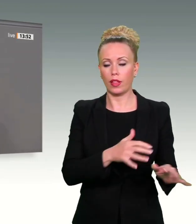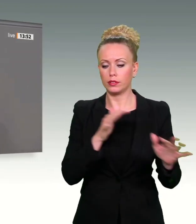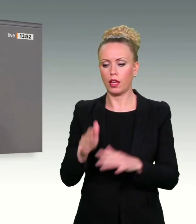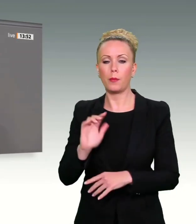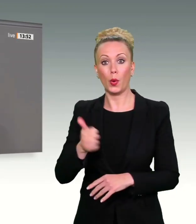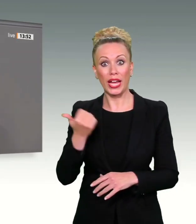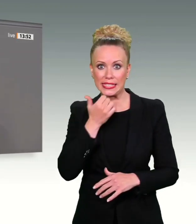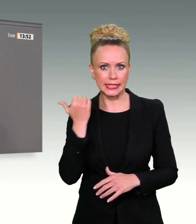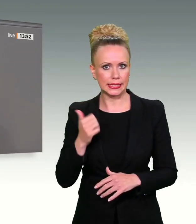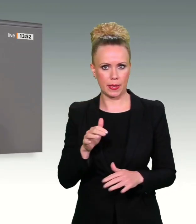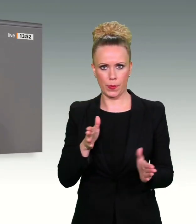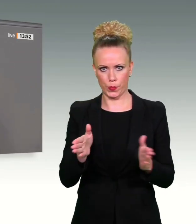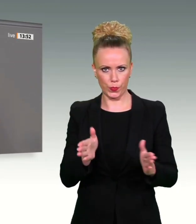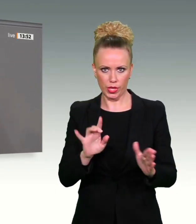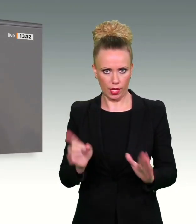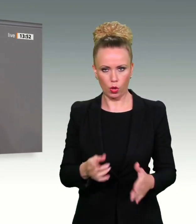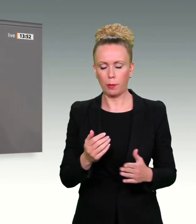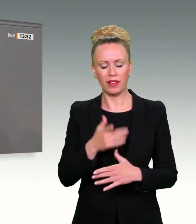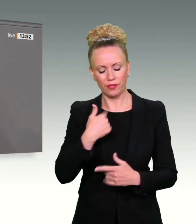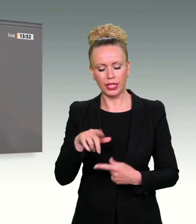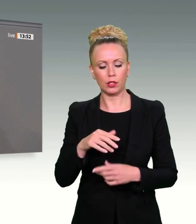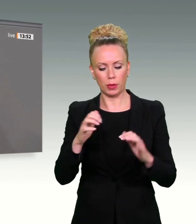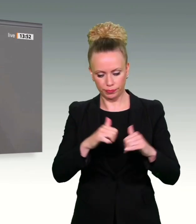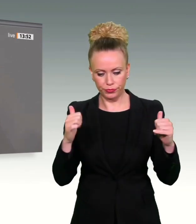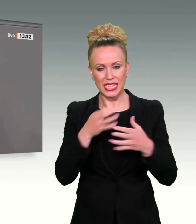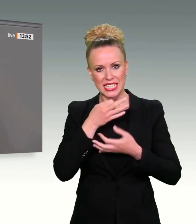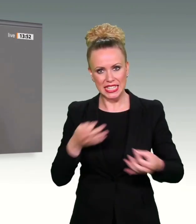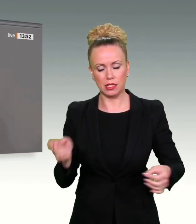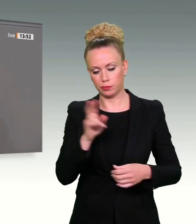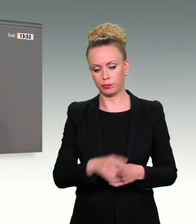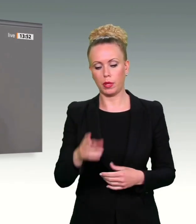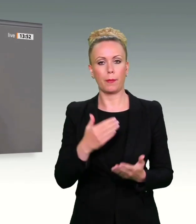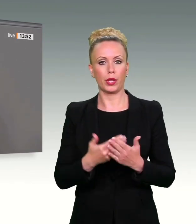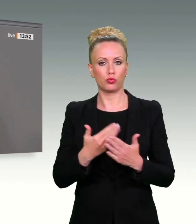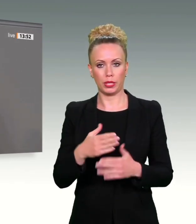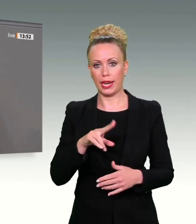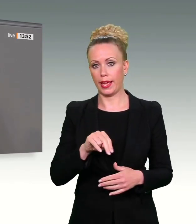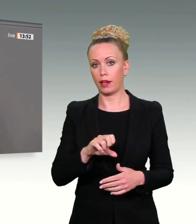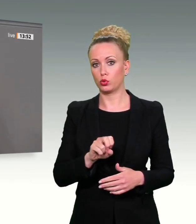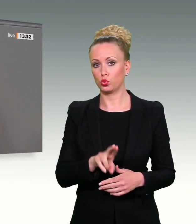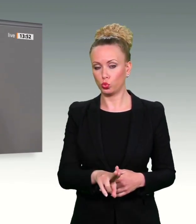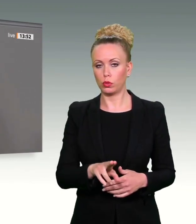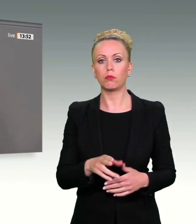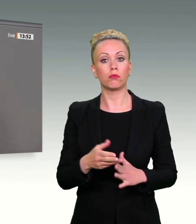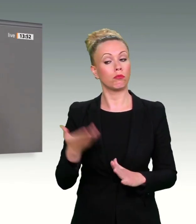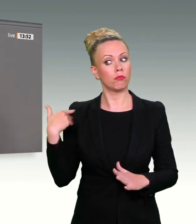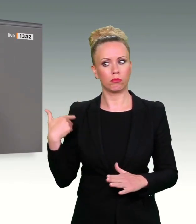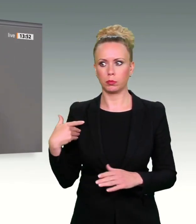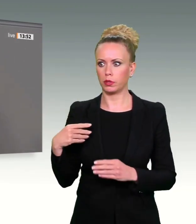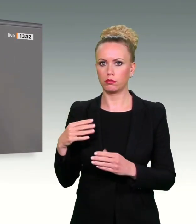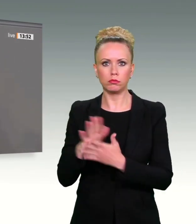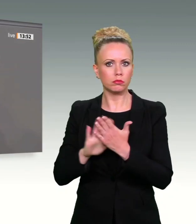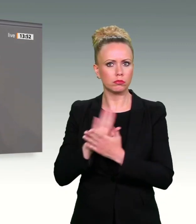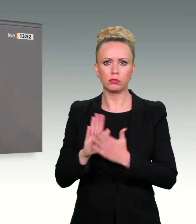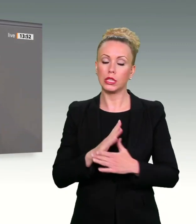können uns das auch mal ganz genau im Detail anschauen, am Beispiel des NSU. Es wird nämlich immer wieder gesagt, den NSU hätte man verhindern können,